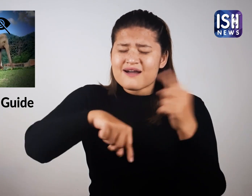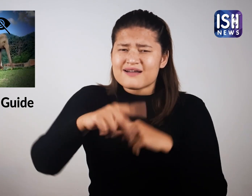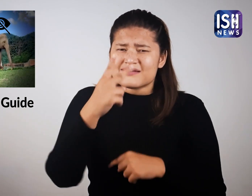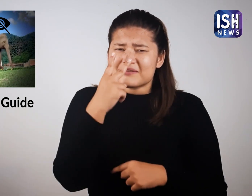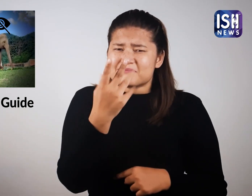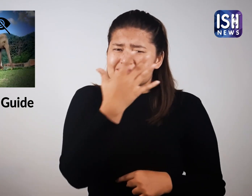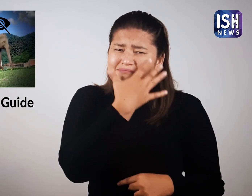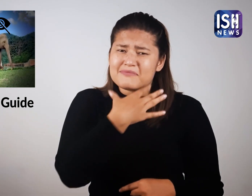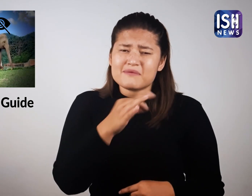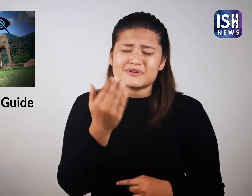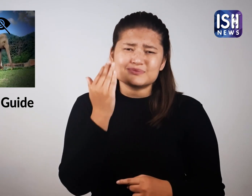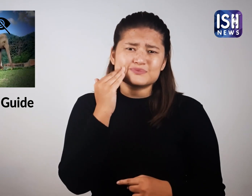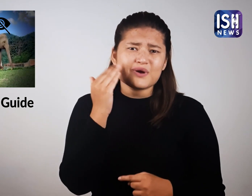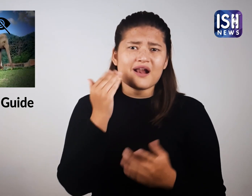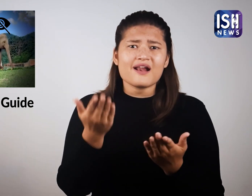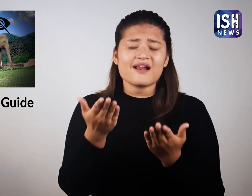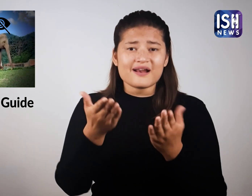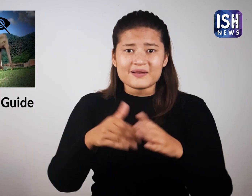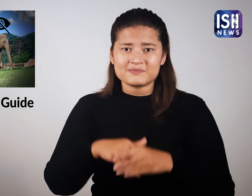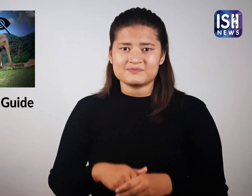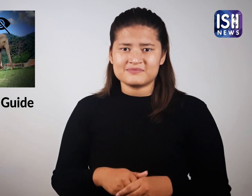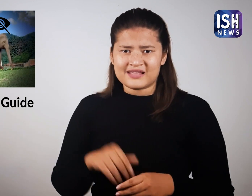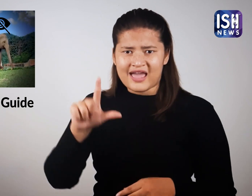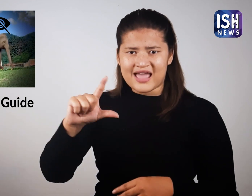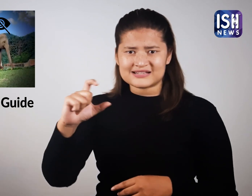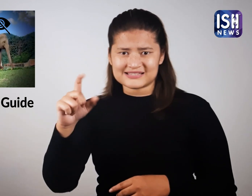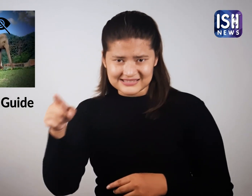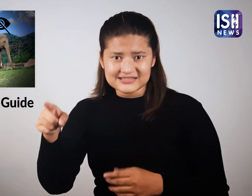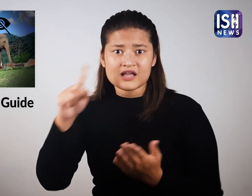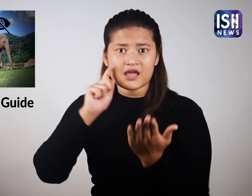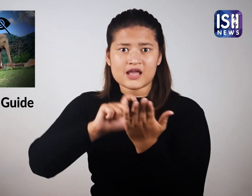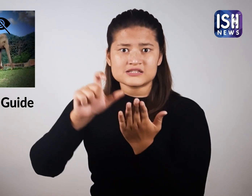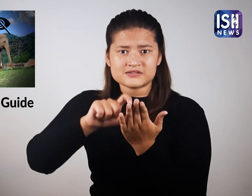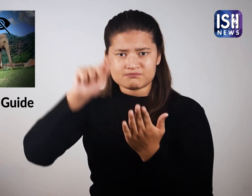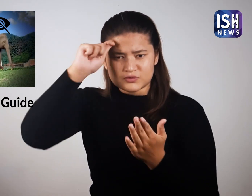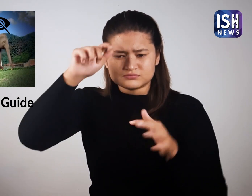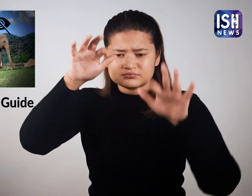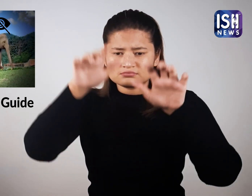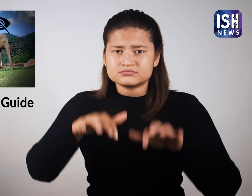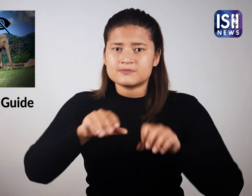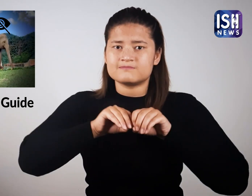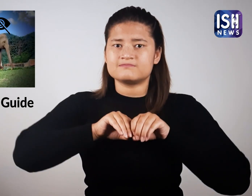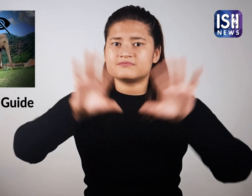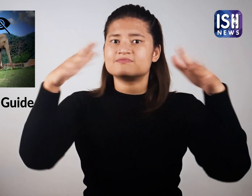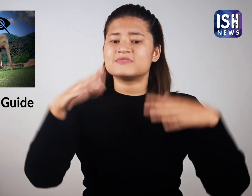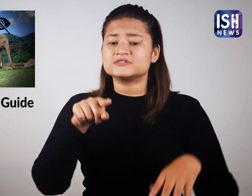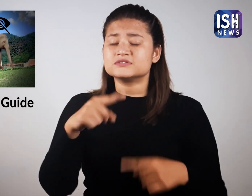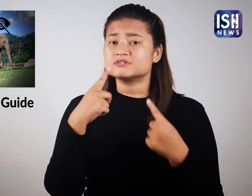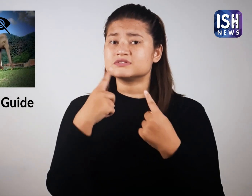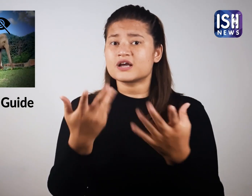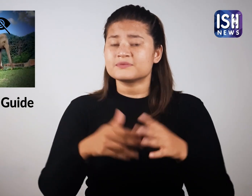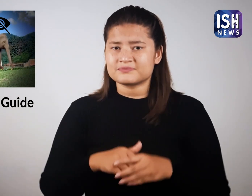की मदद करते हुए देखना बहुत प्यारा था। इंस्टाग्राम पोस्ट में लेग शैलट ने निखा था।